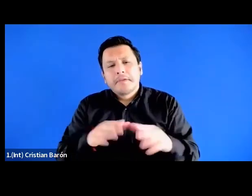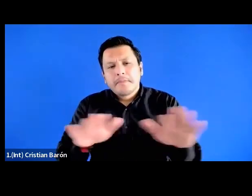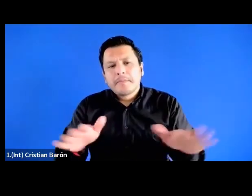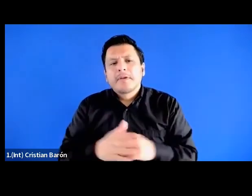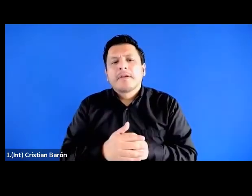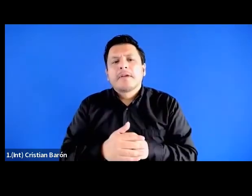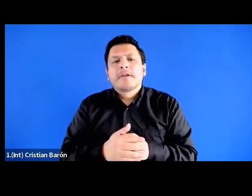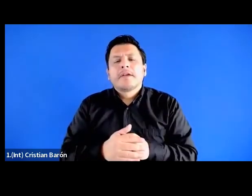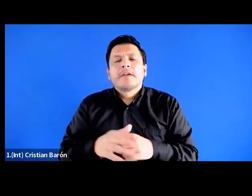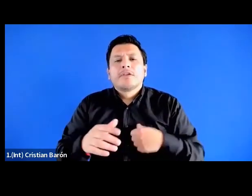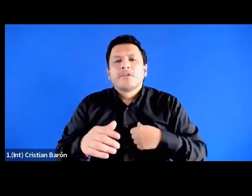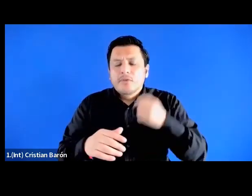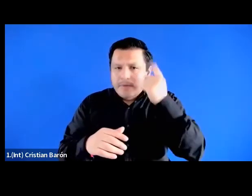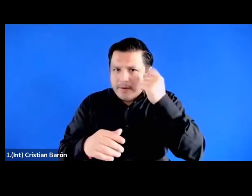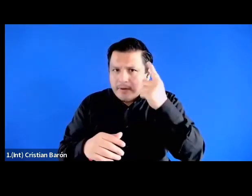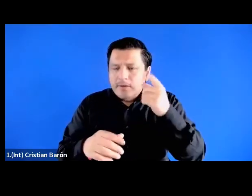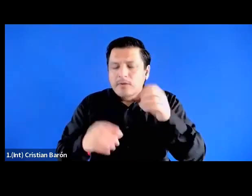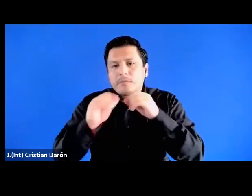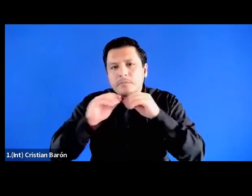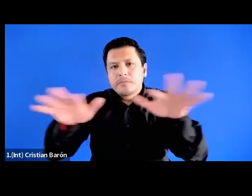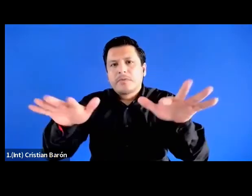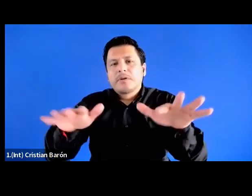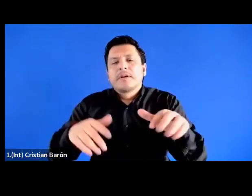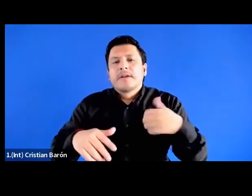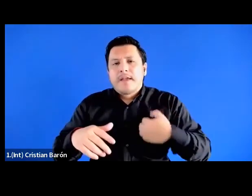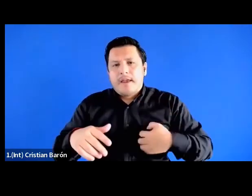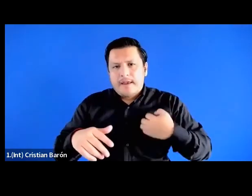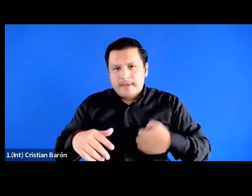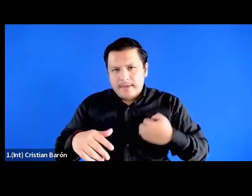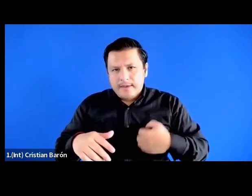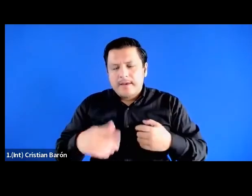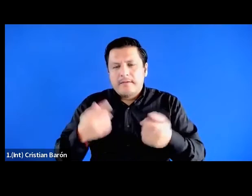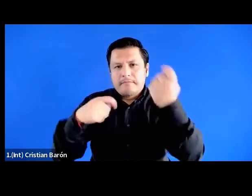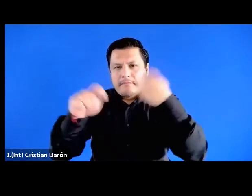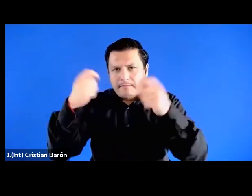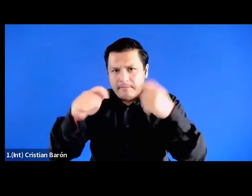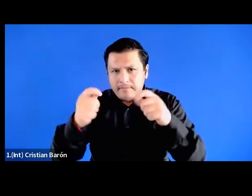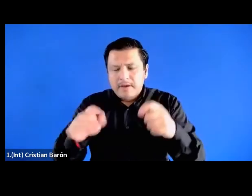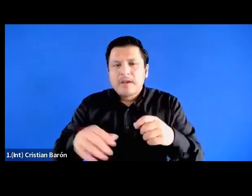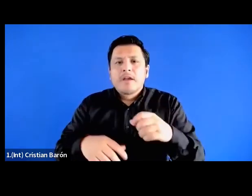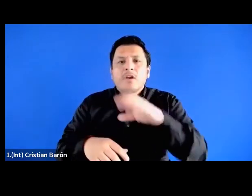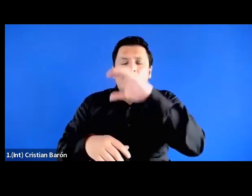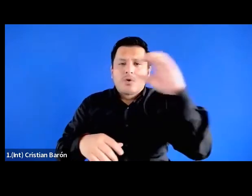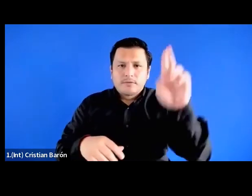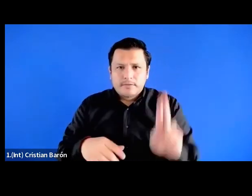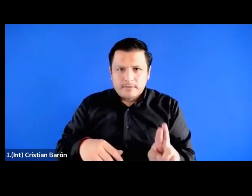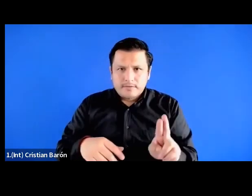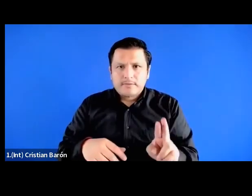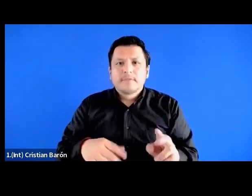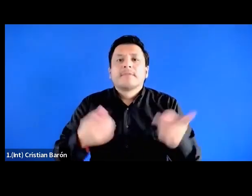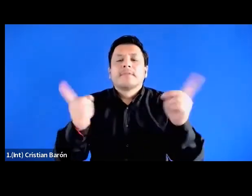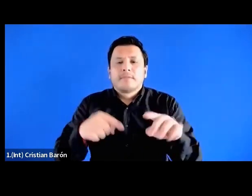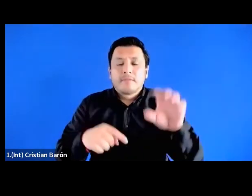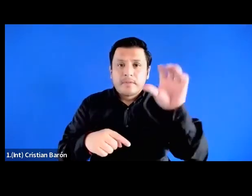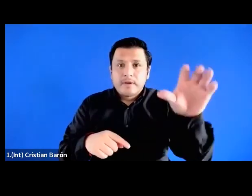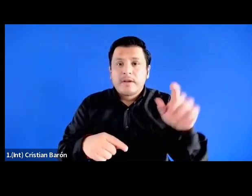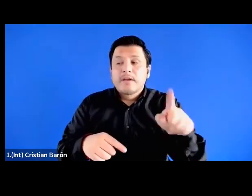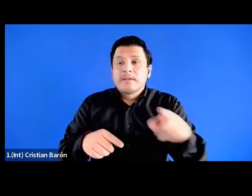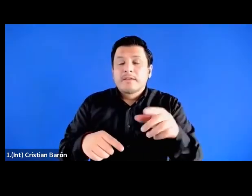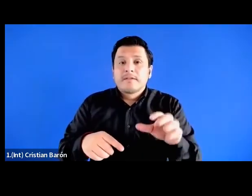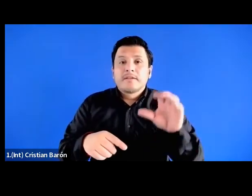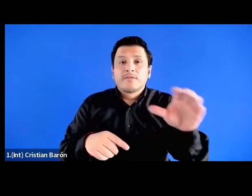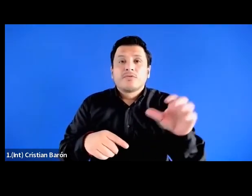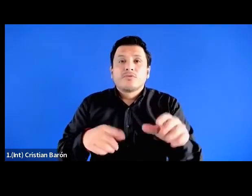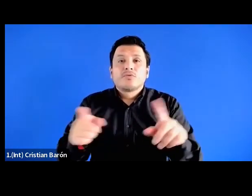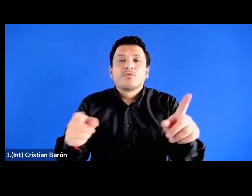también entiendo que se va a distribuir en Argentina, se va a distribuir en Costa Rica, aprovechando que Calas tiene sedes